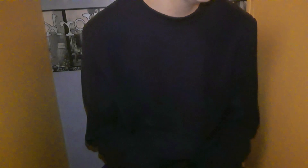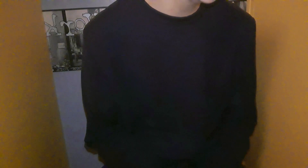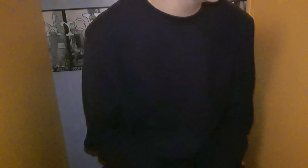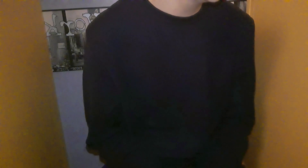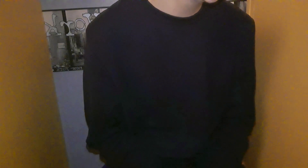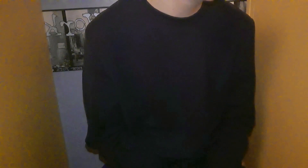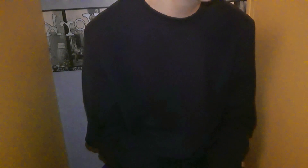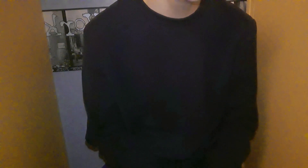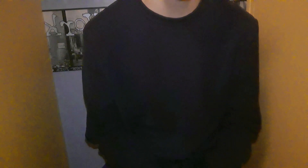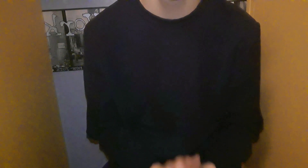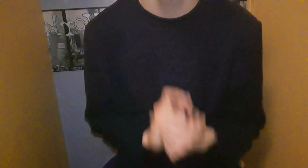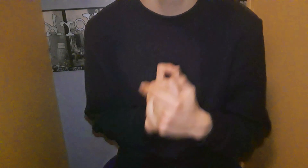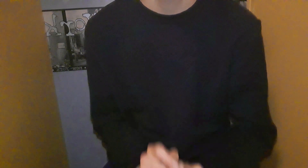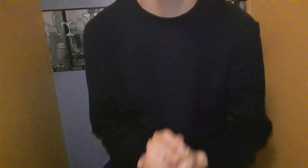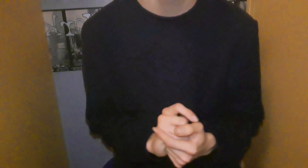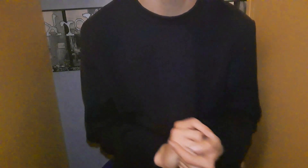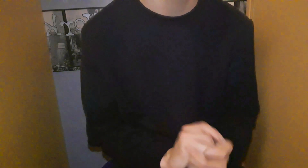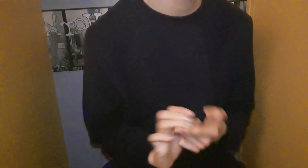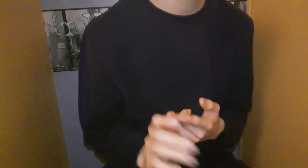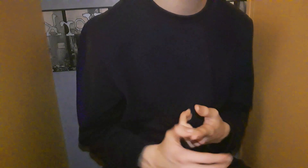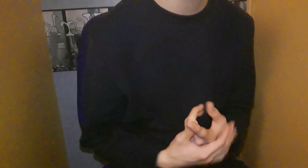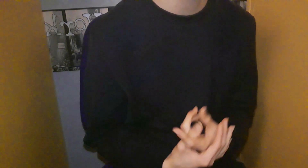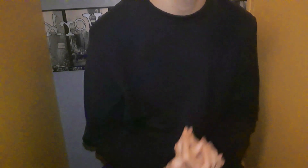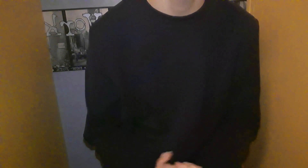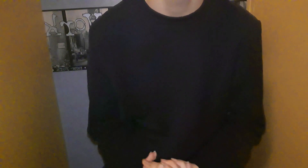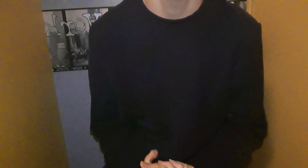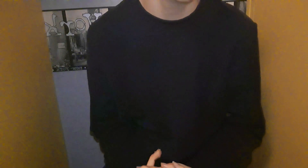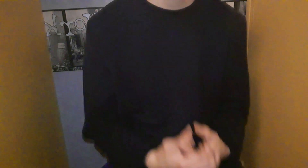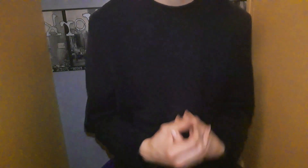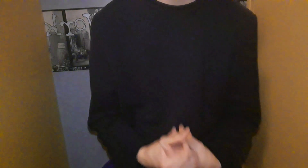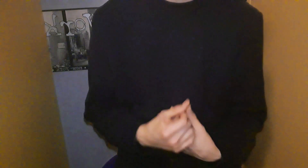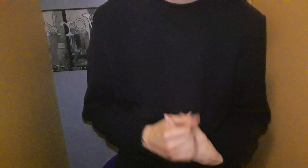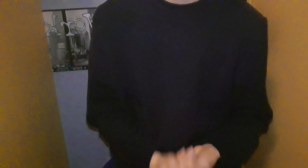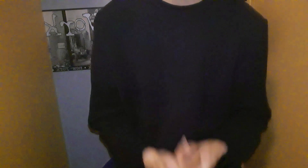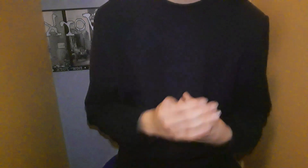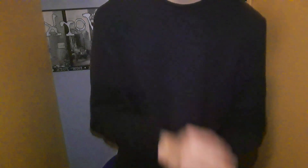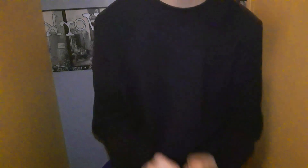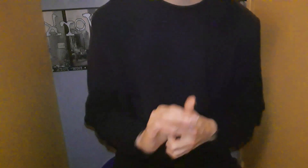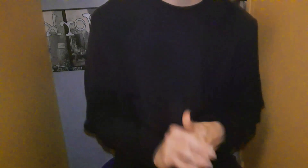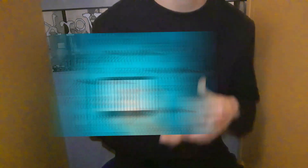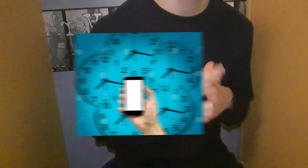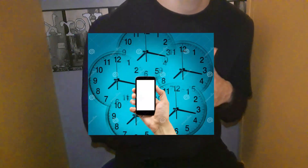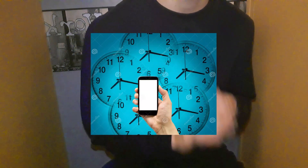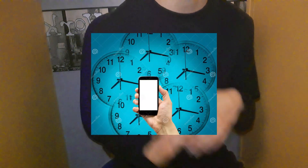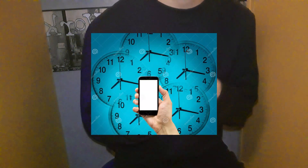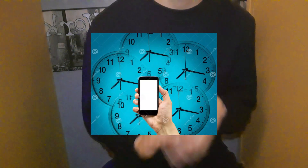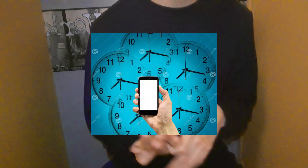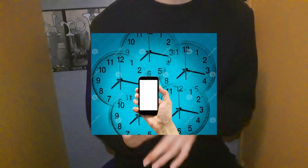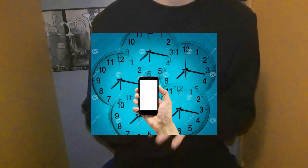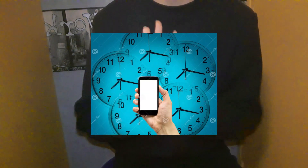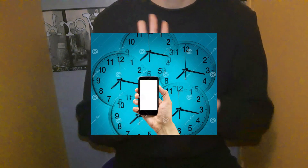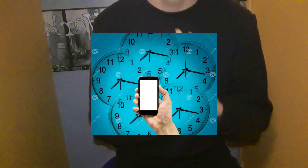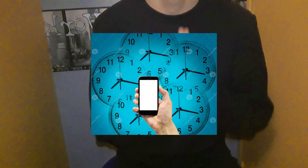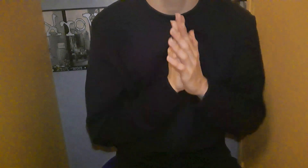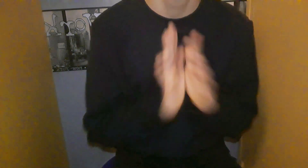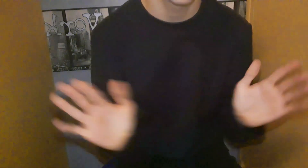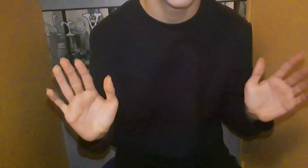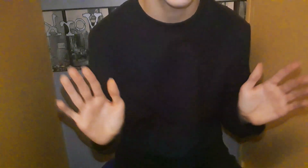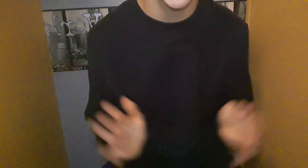Ensuite Huitième chose Que j'aime Sur les dix choses Que j'aime J'aime bien Passer du temps Sur mon téléphone Alors ça Je pense que Beaucoup de gens Aiment faire ça